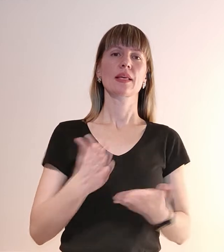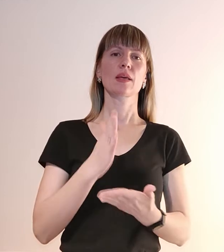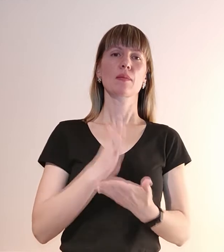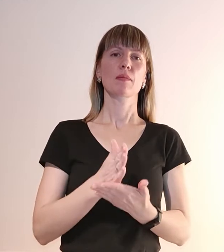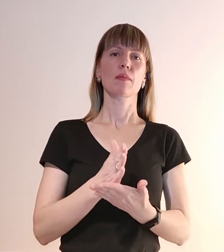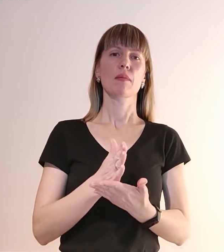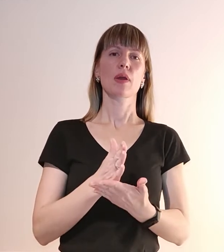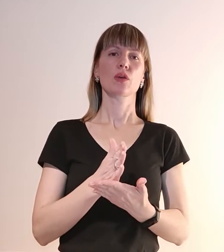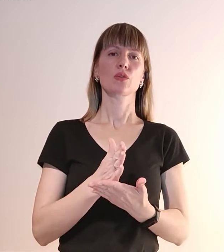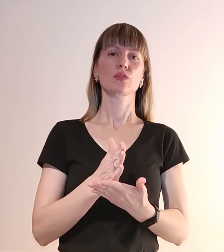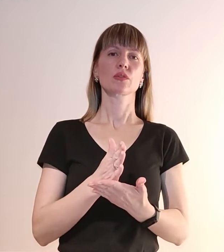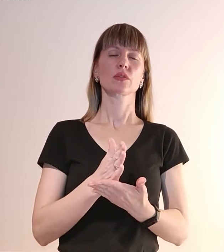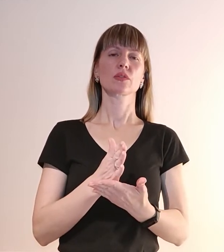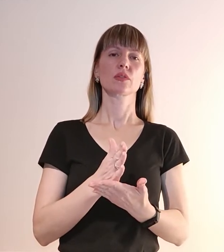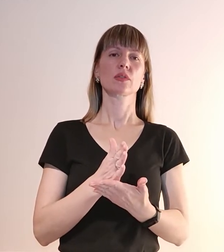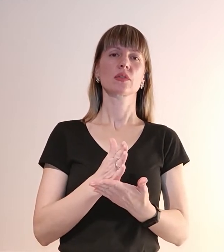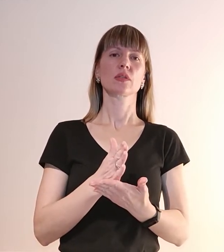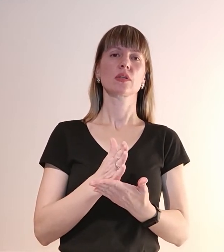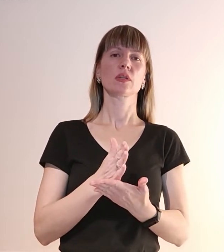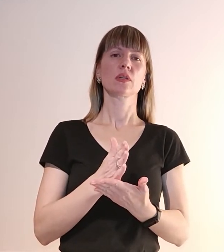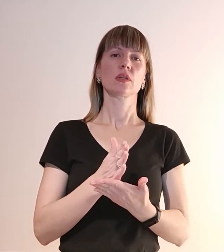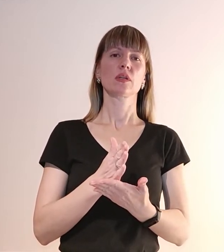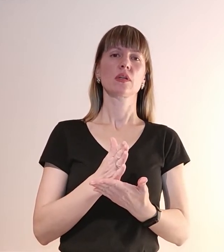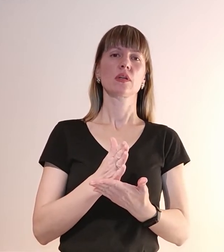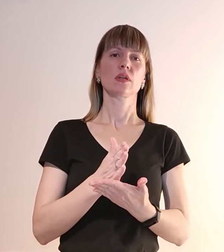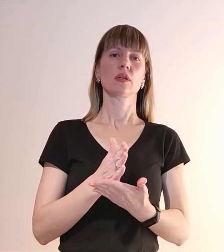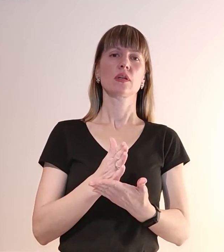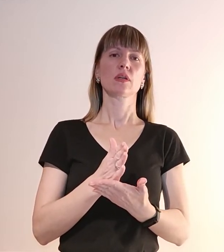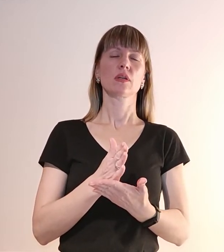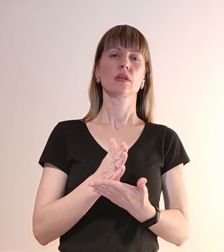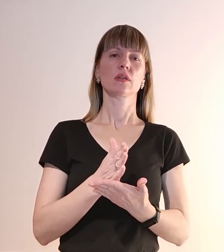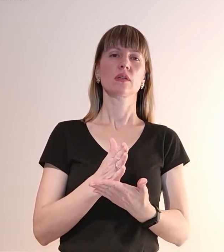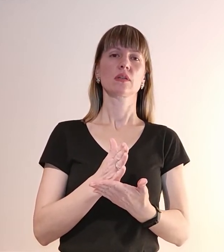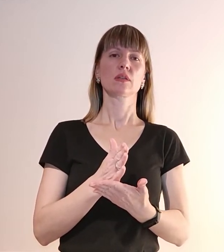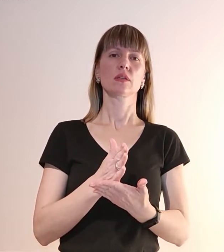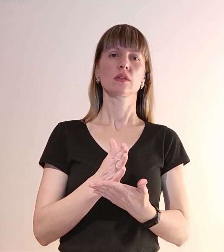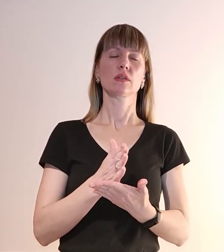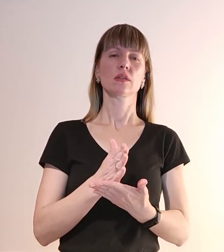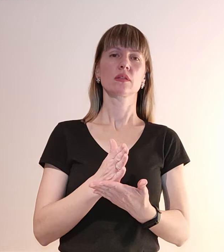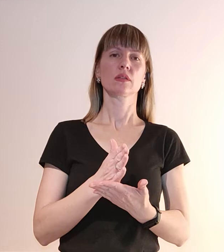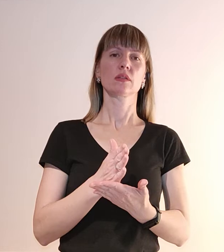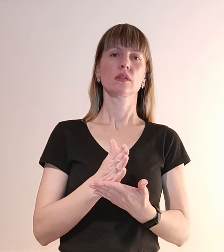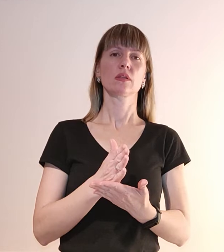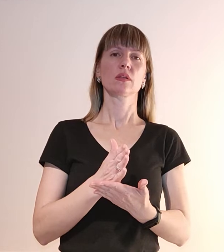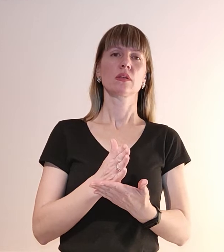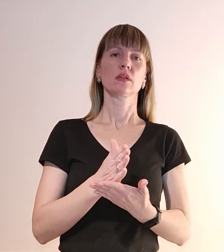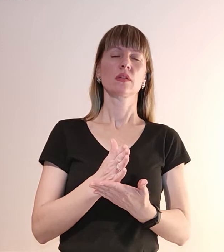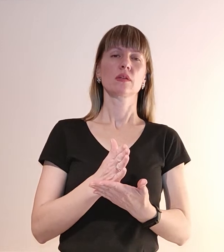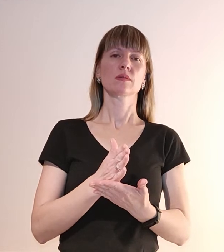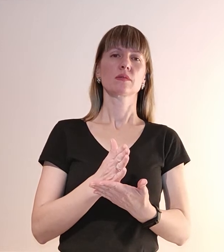опит